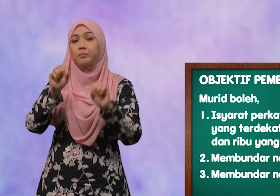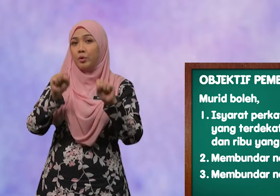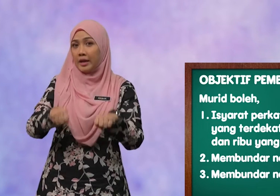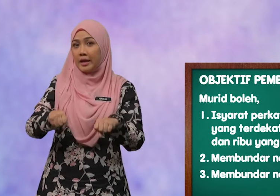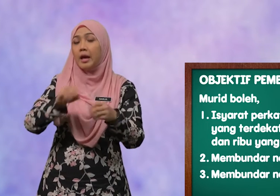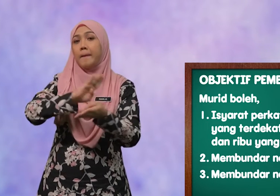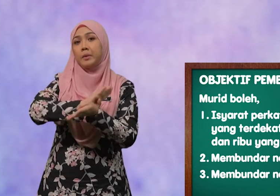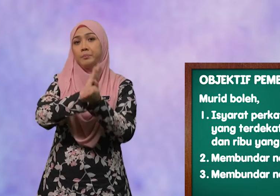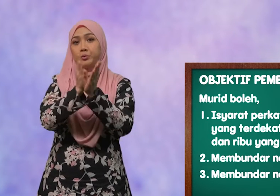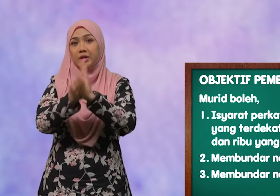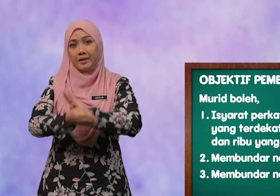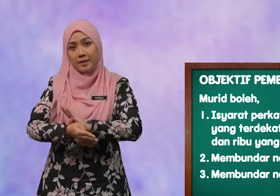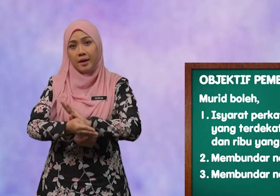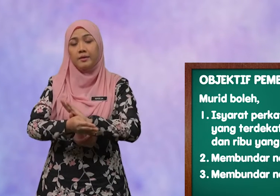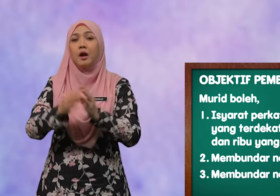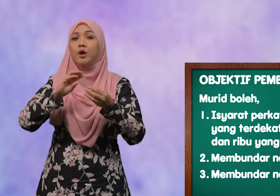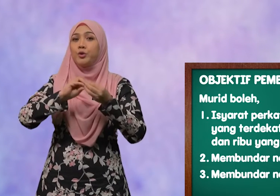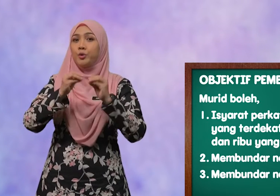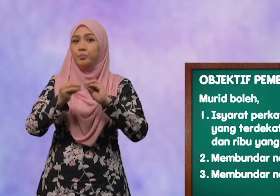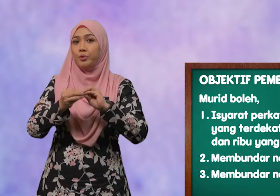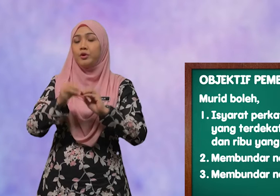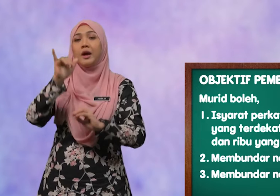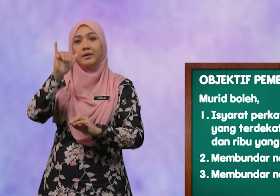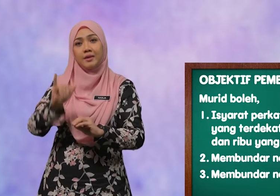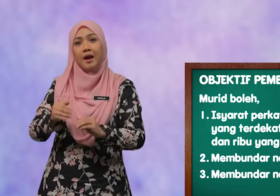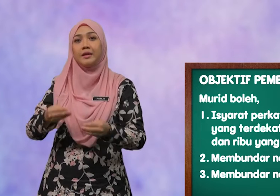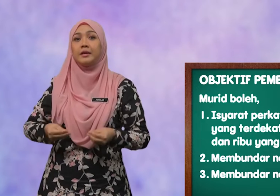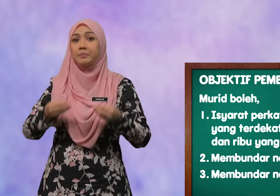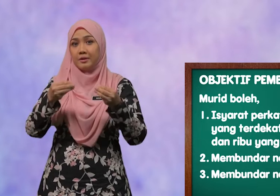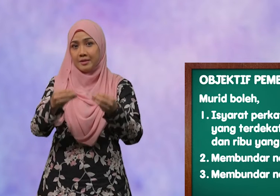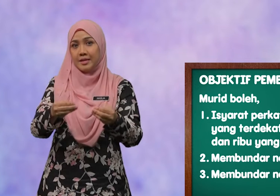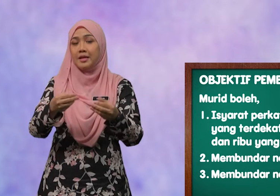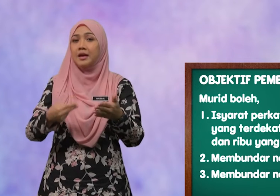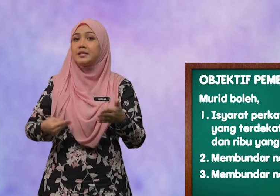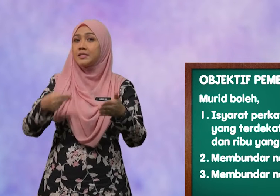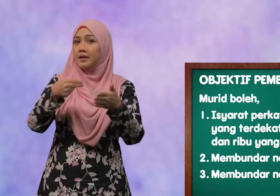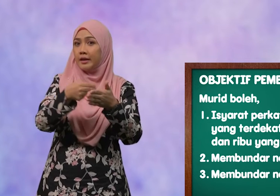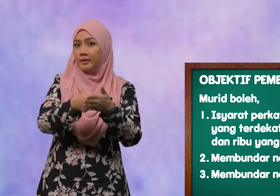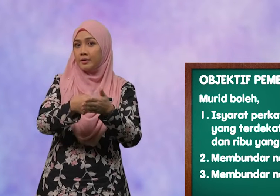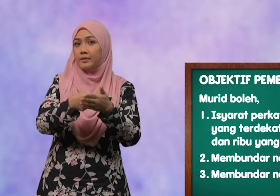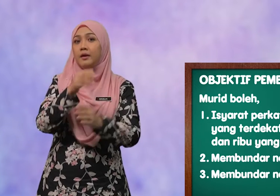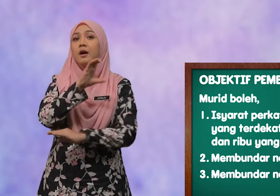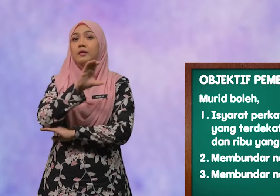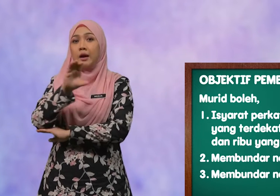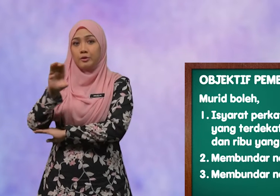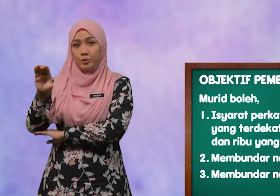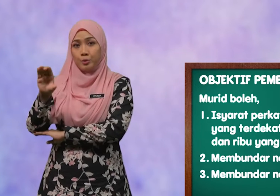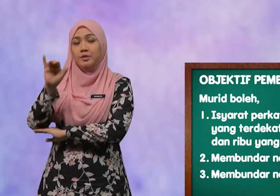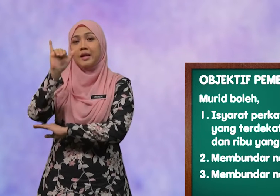boleh membundarkan nombor yang diberi sehingga ratus